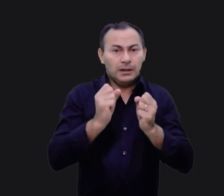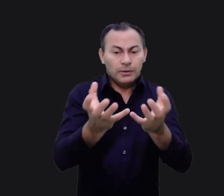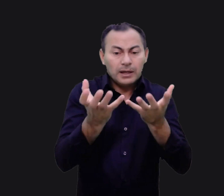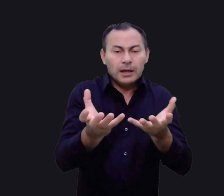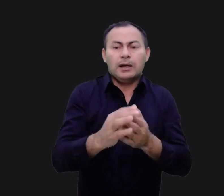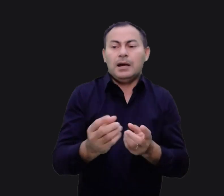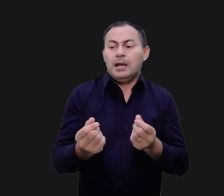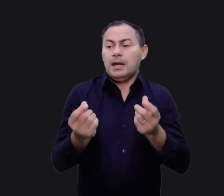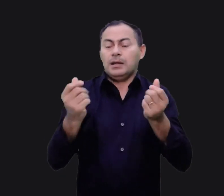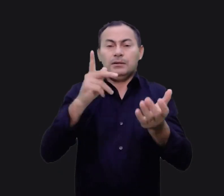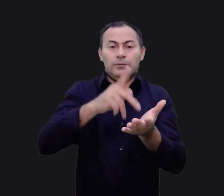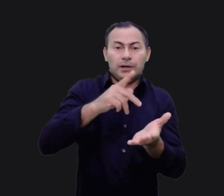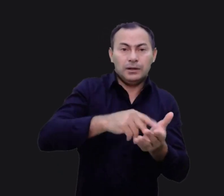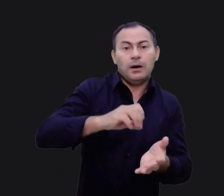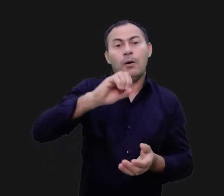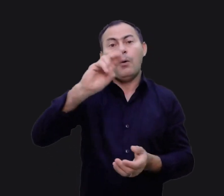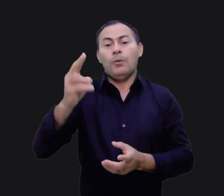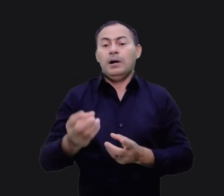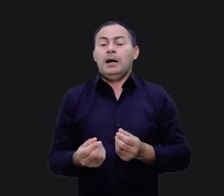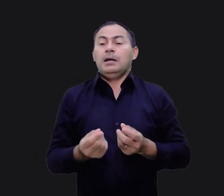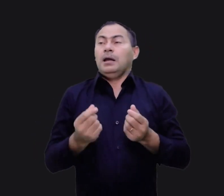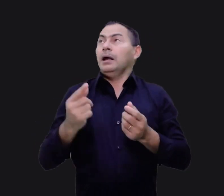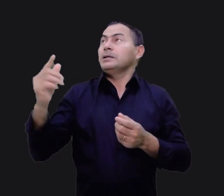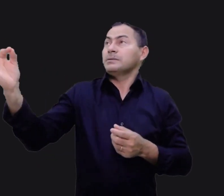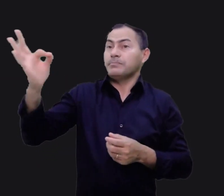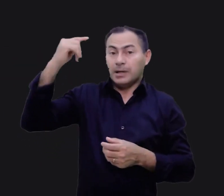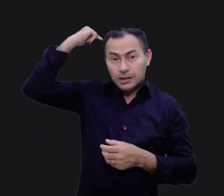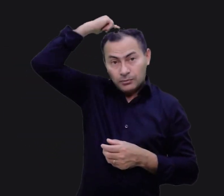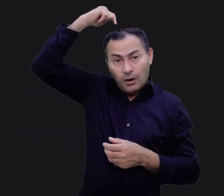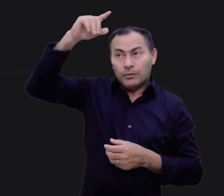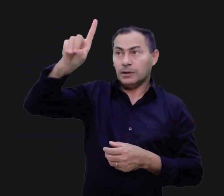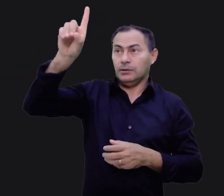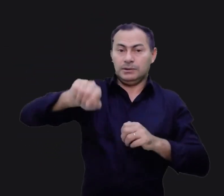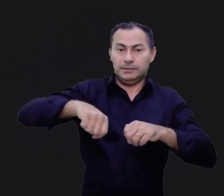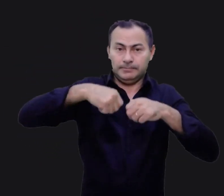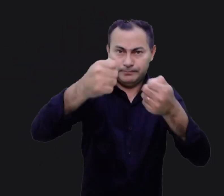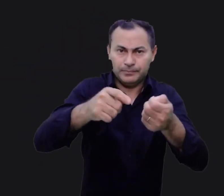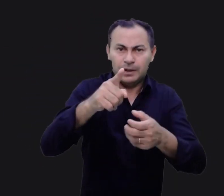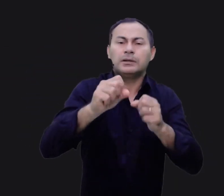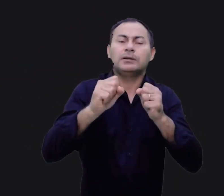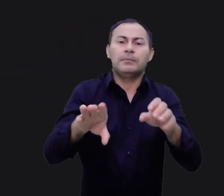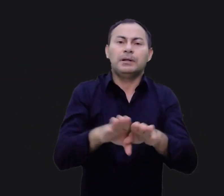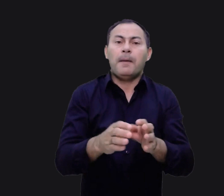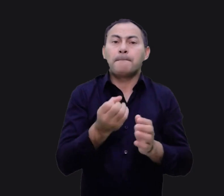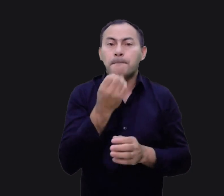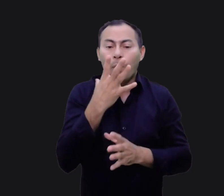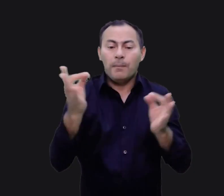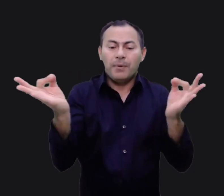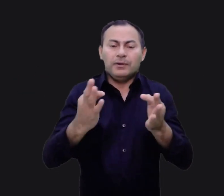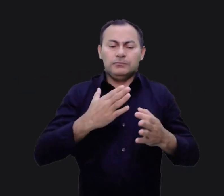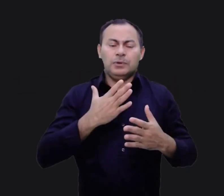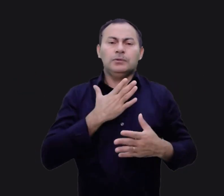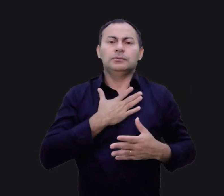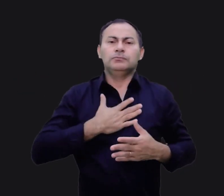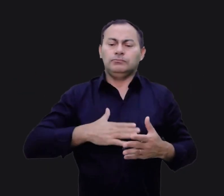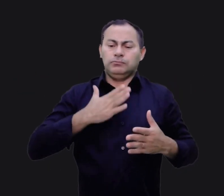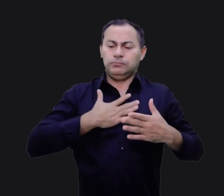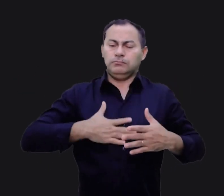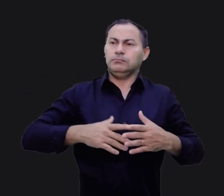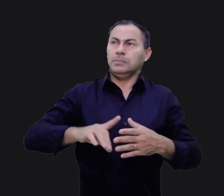quiser. Ou as riquezas verdadeiras, ou as riquezas espirituais que Deus quer dar. Você pode ter a boa, perfeita e agradável vontade de